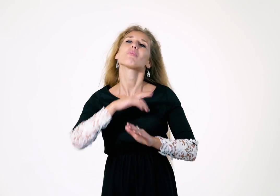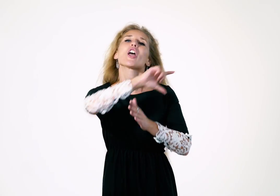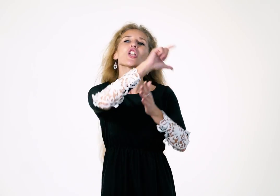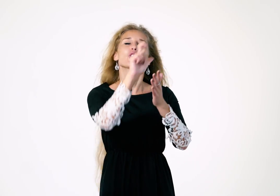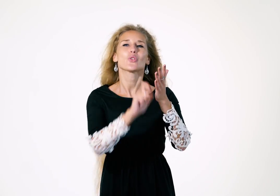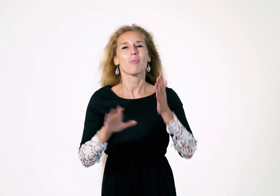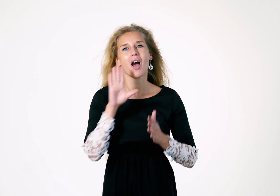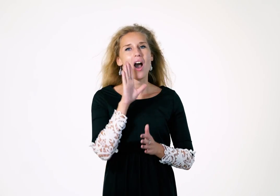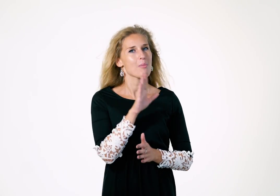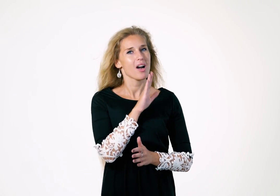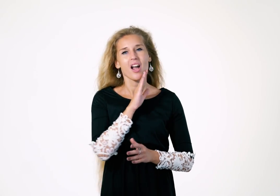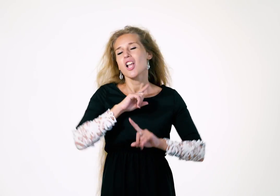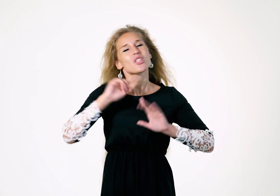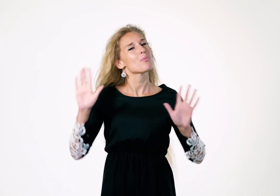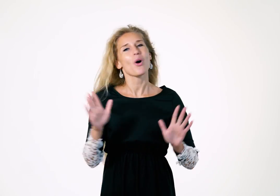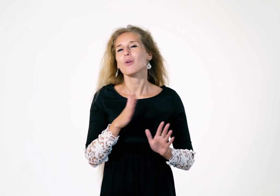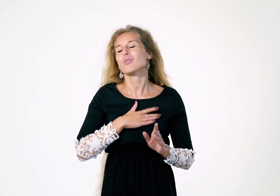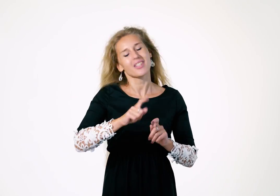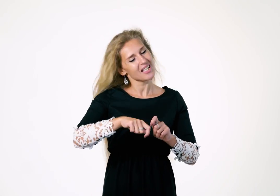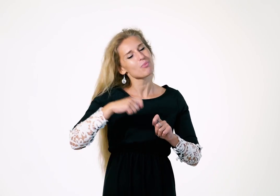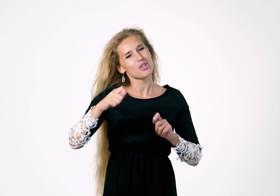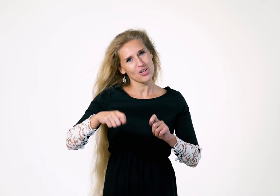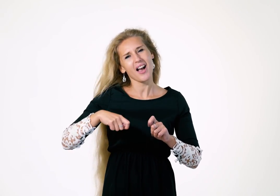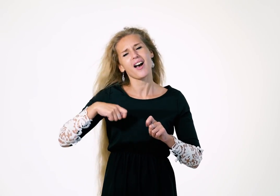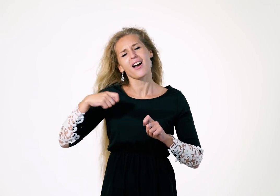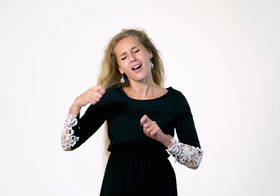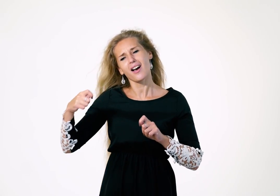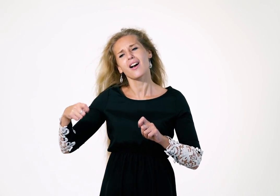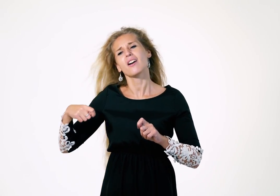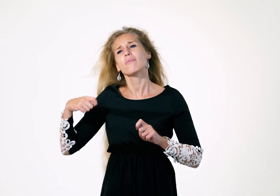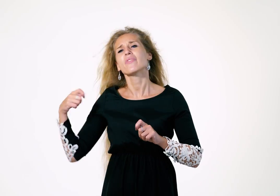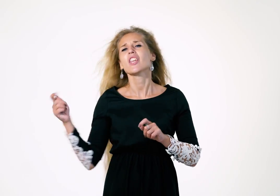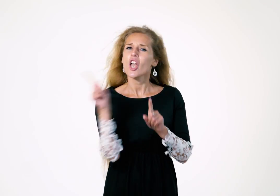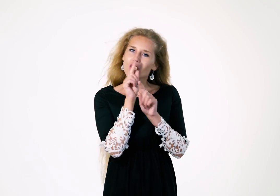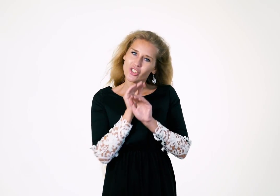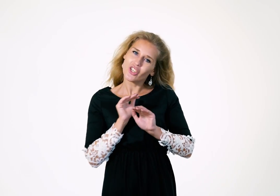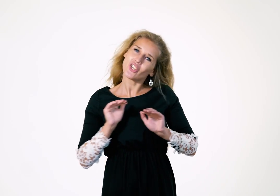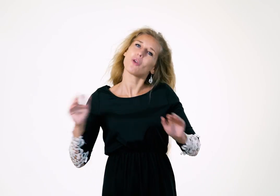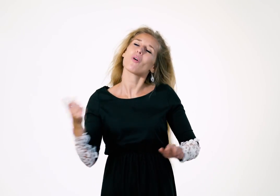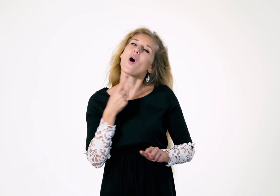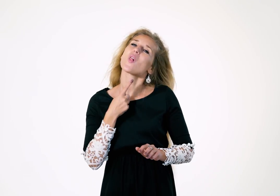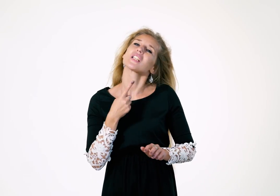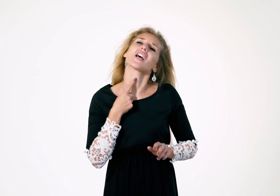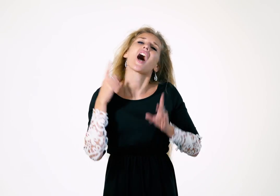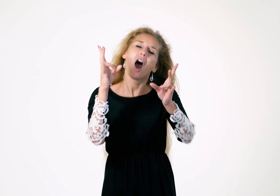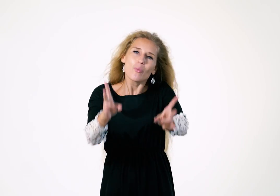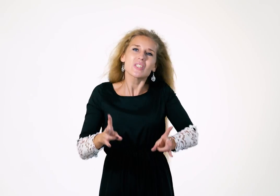песню, мама Спой мне не спеша Тихим голосом